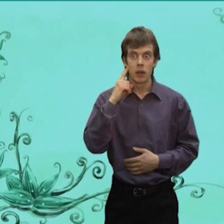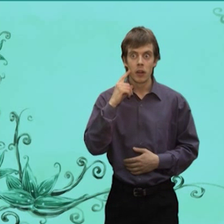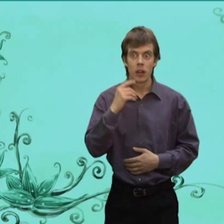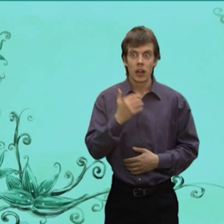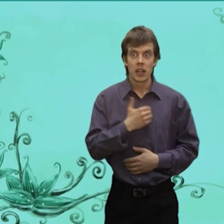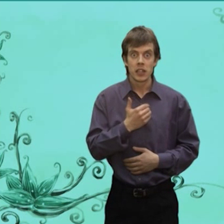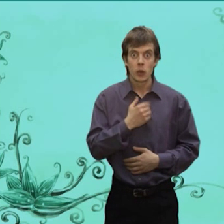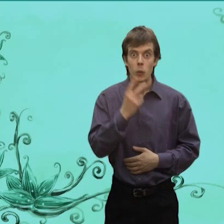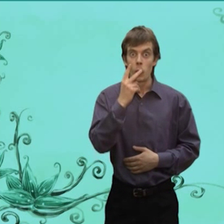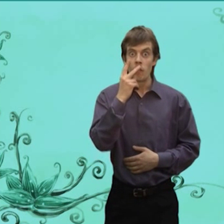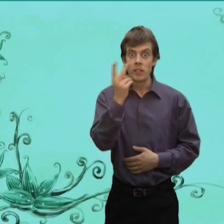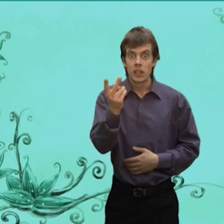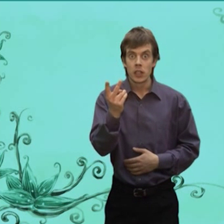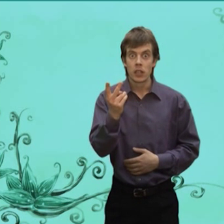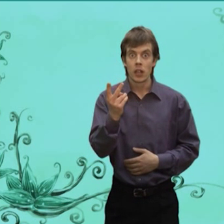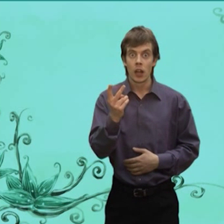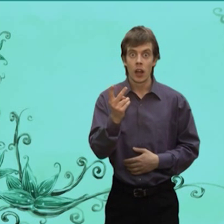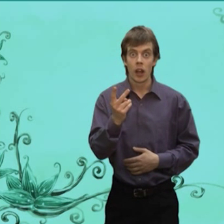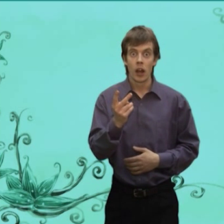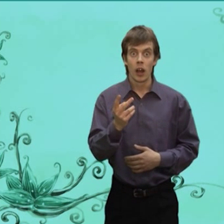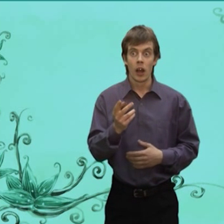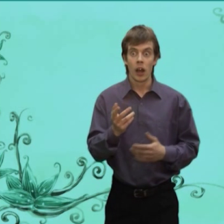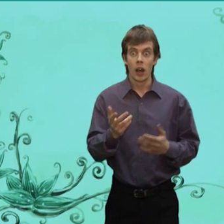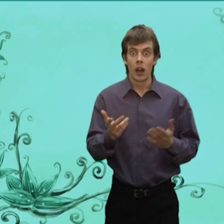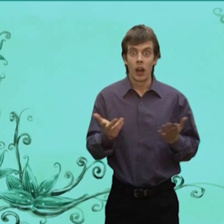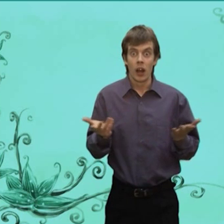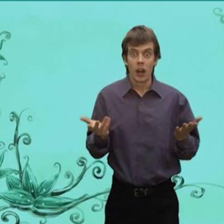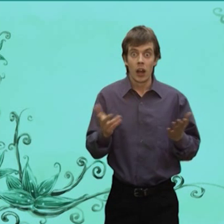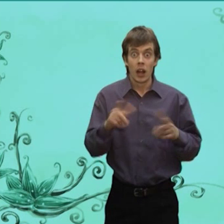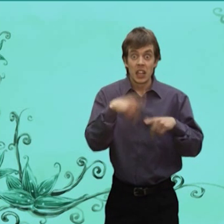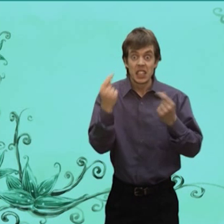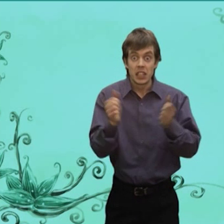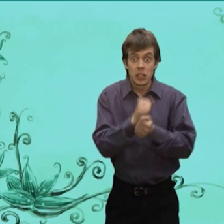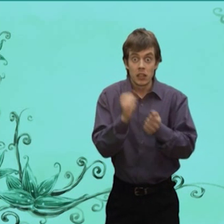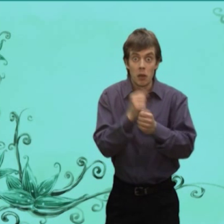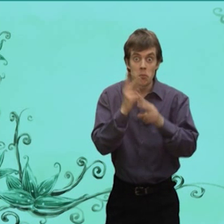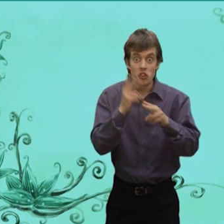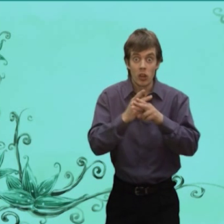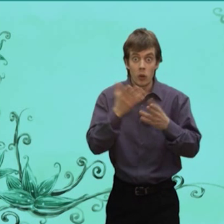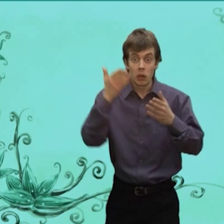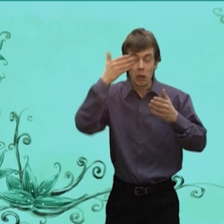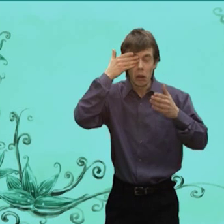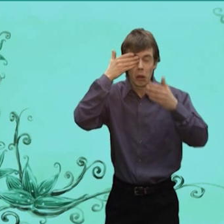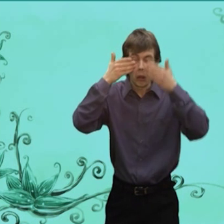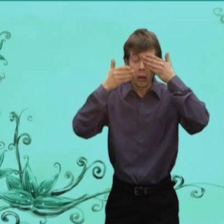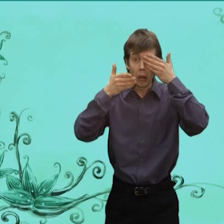Захотел Посмотреть На Котофей Ивановича Да Листья